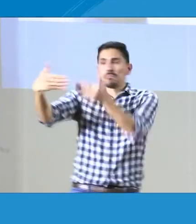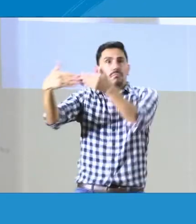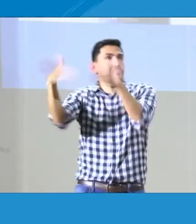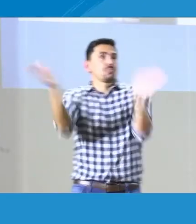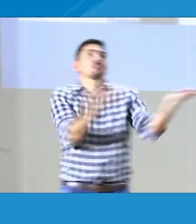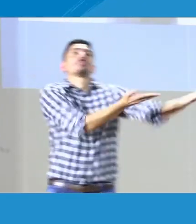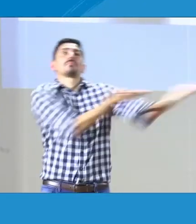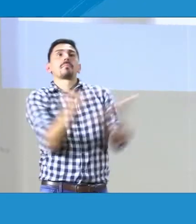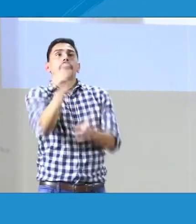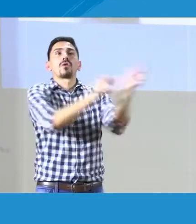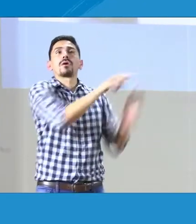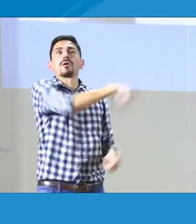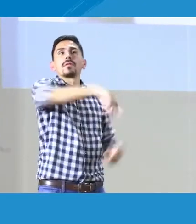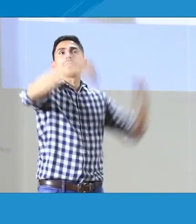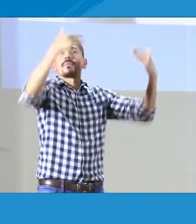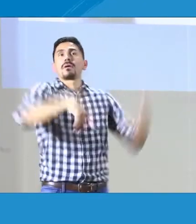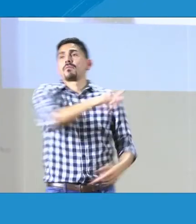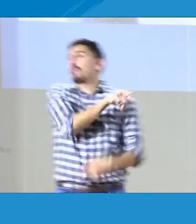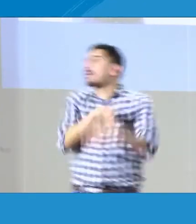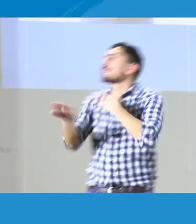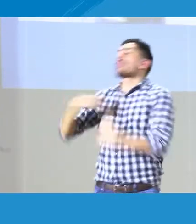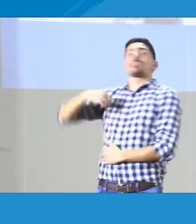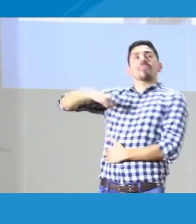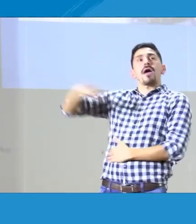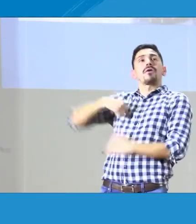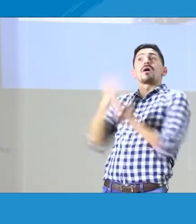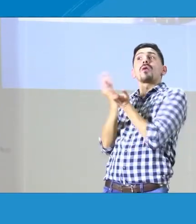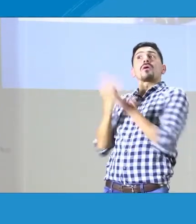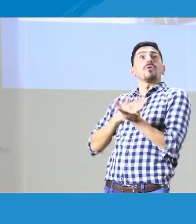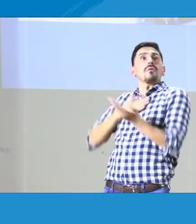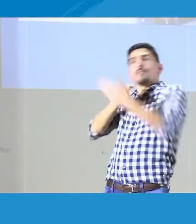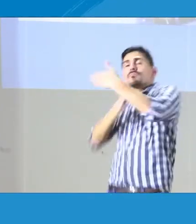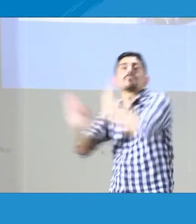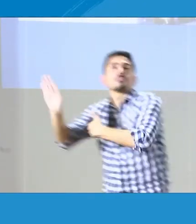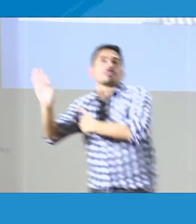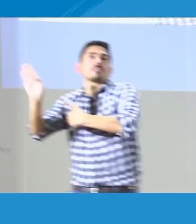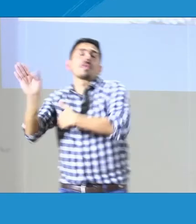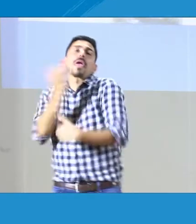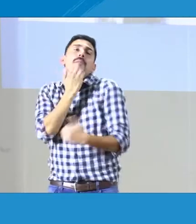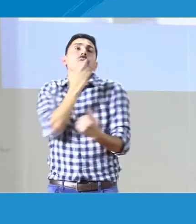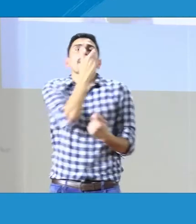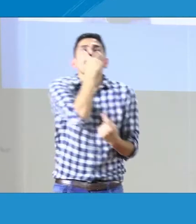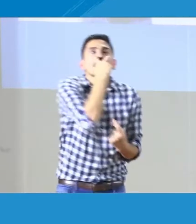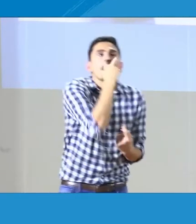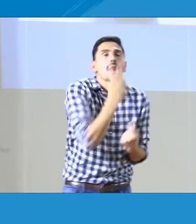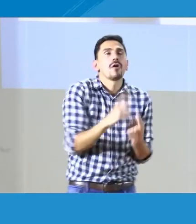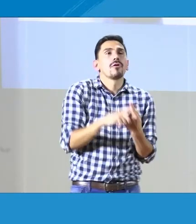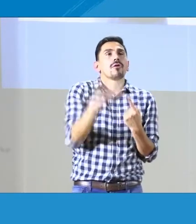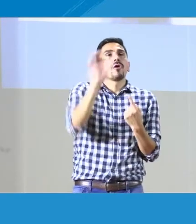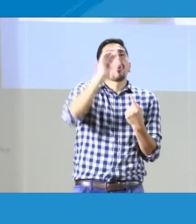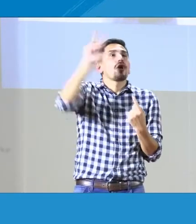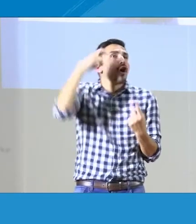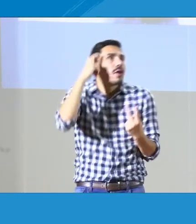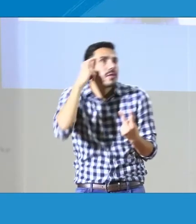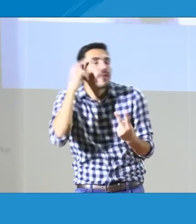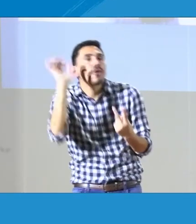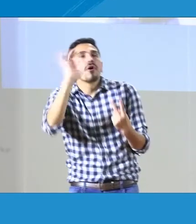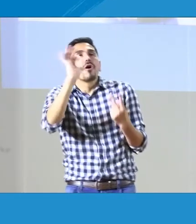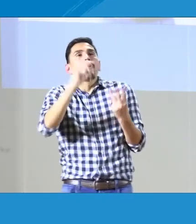instituciones educativas que nosotros conocemos, quienes abren sus puertas para que las personas con discapacidad puedan ingresar. Allí entran las personas